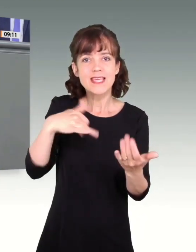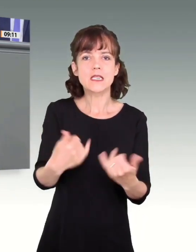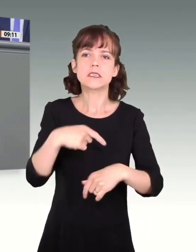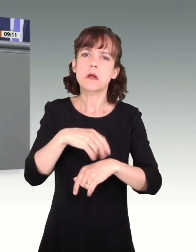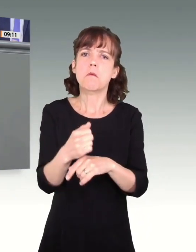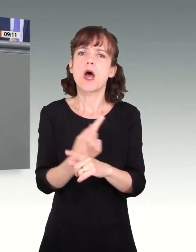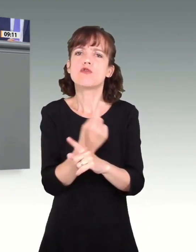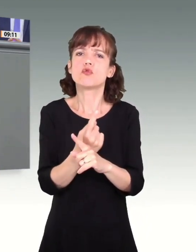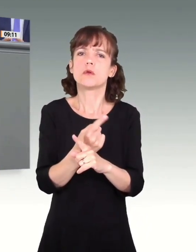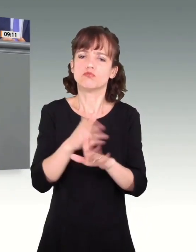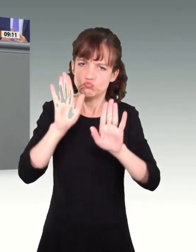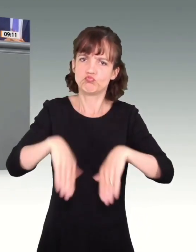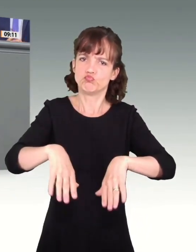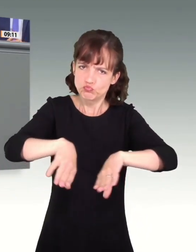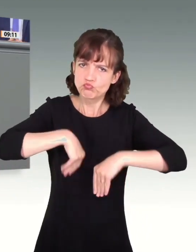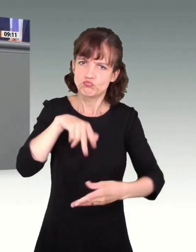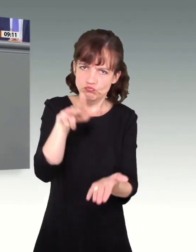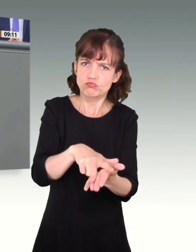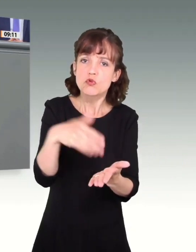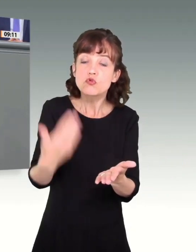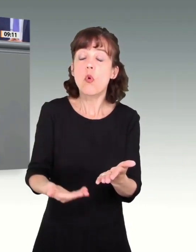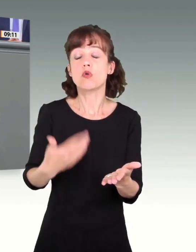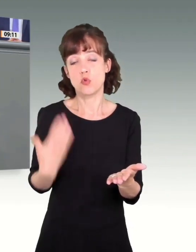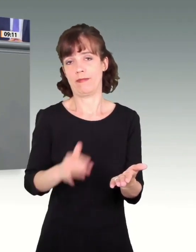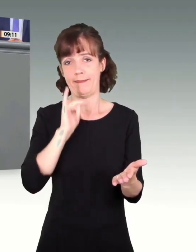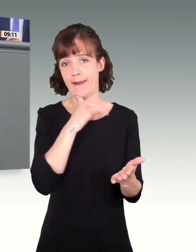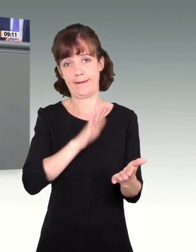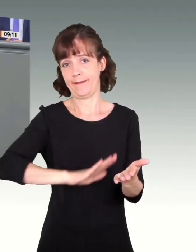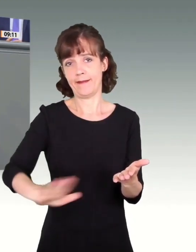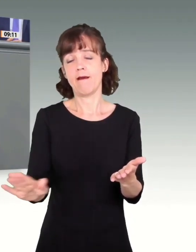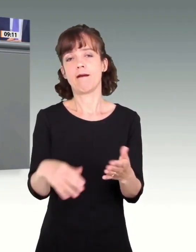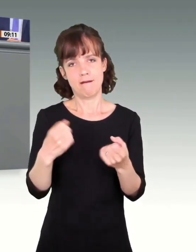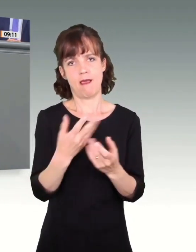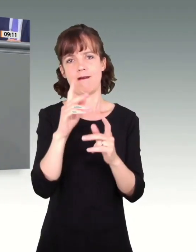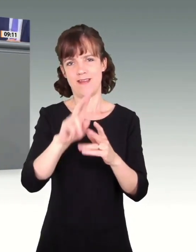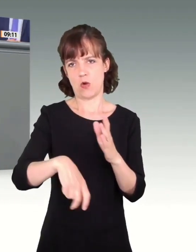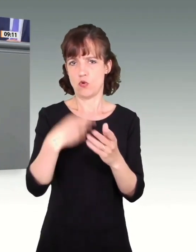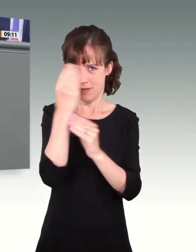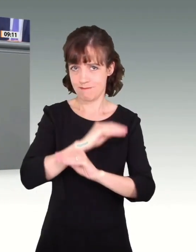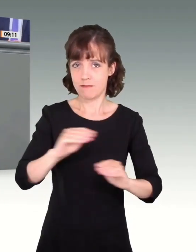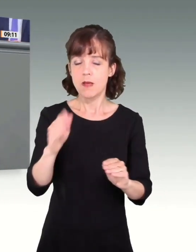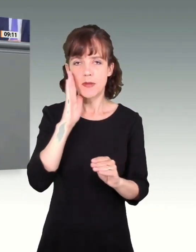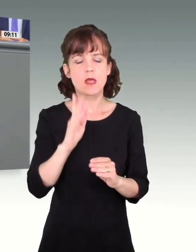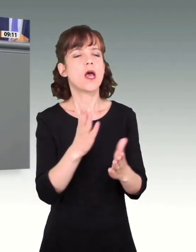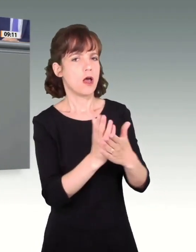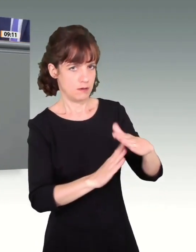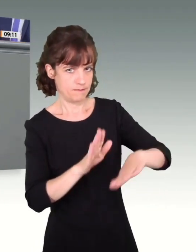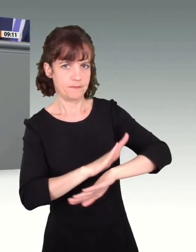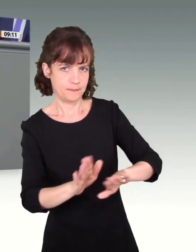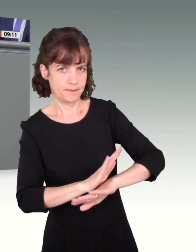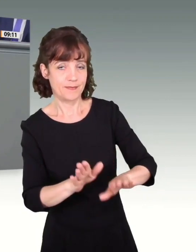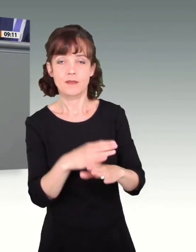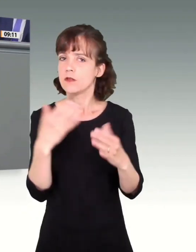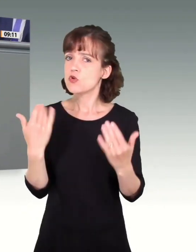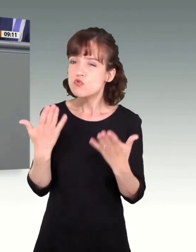Verfahren dann hier im Parlament abschließen. So läuft es nicht. Ich will das auch in aller Deutlichkeit sagen. Das ist eine